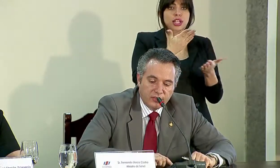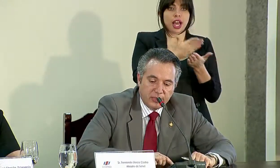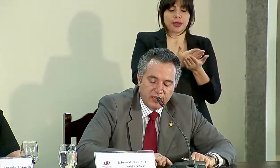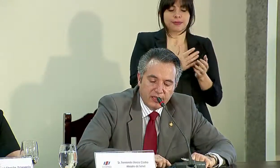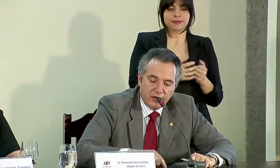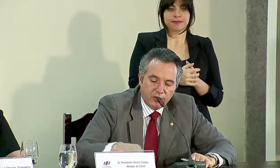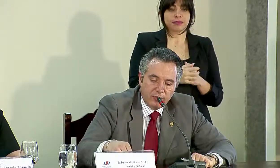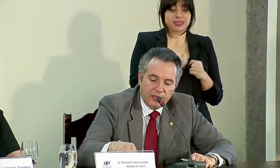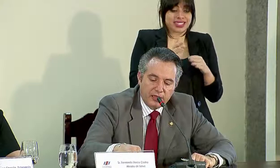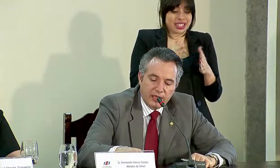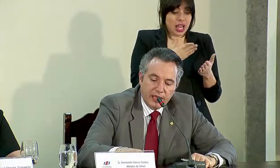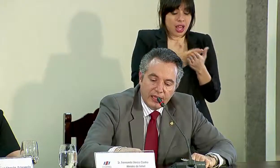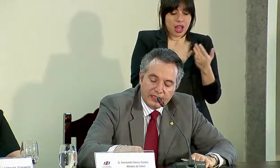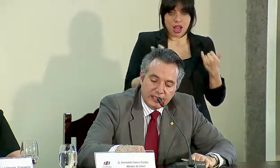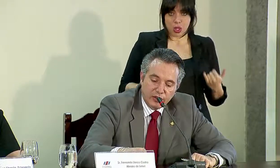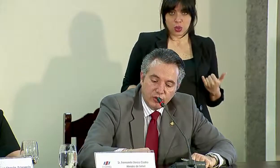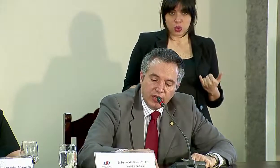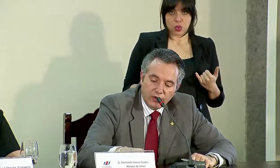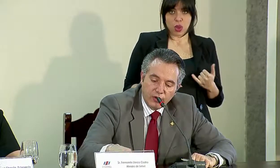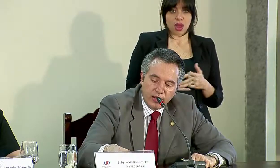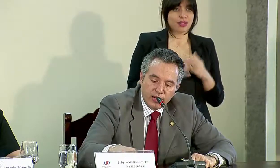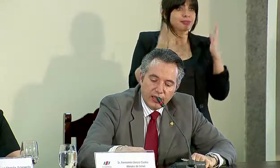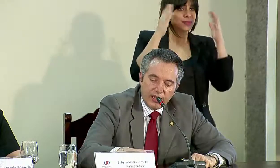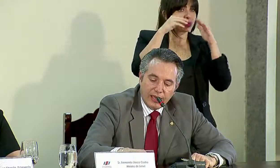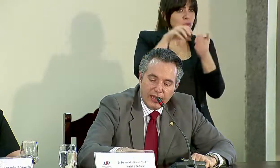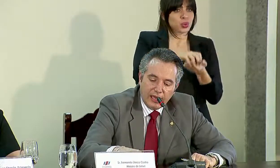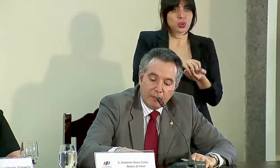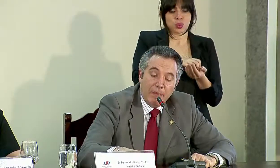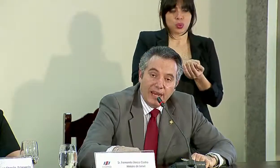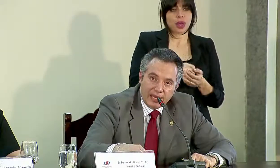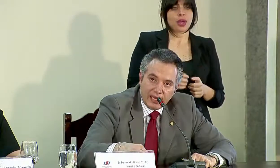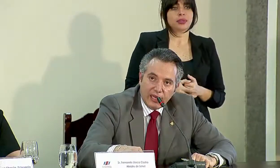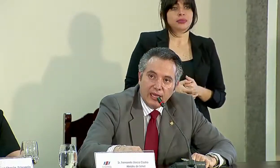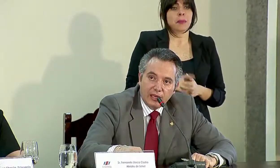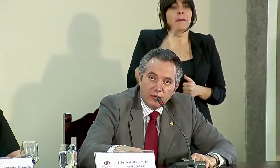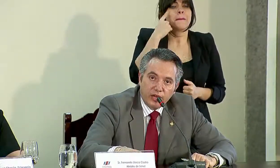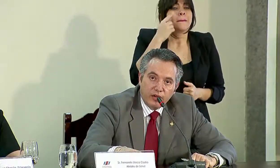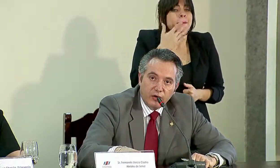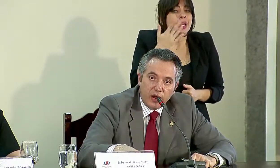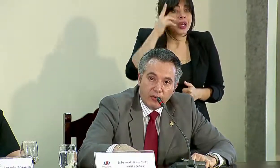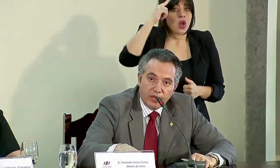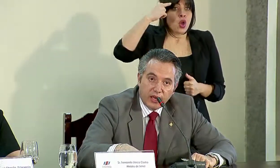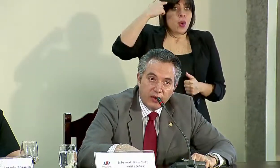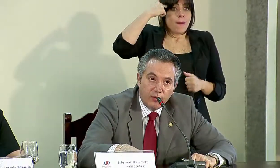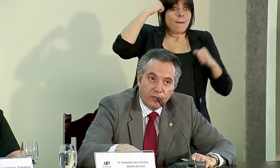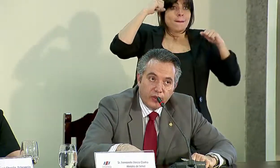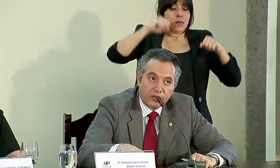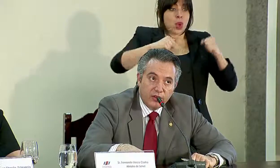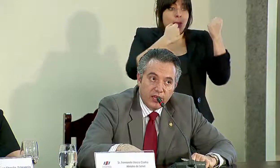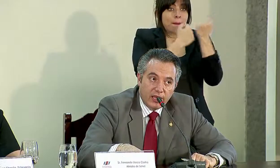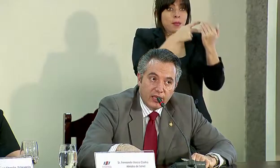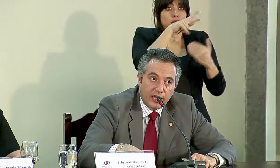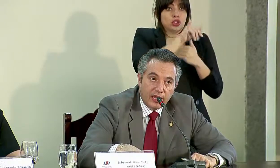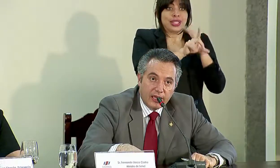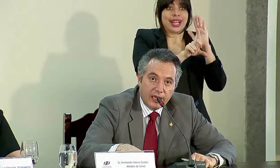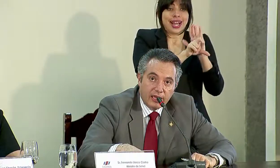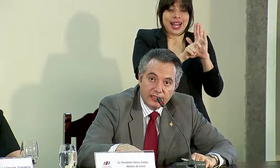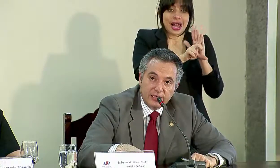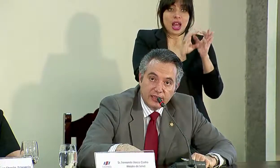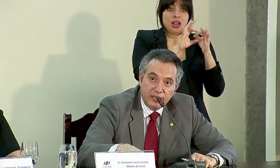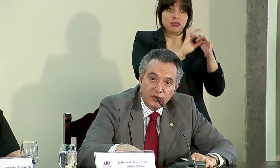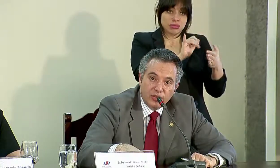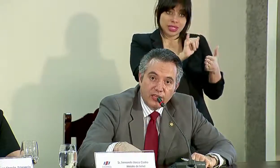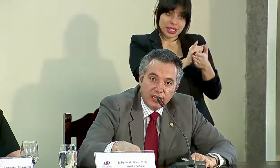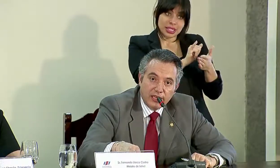como está planteado actualmente. Sin duda alguna, para que el gobierno apoyara un proyecto de ley en